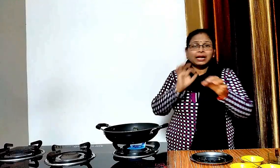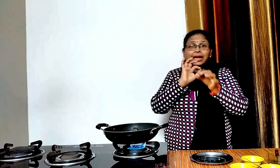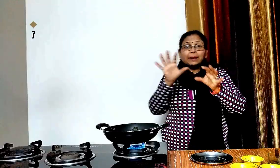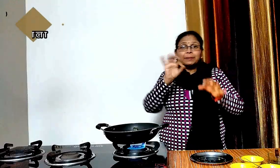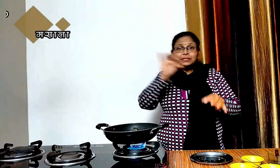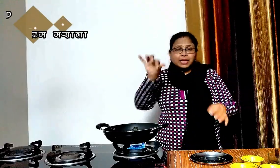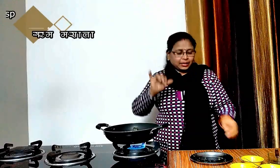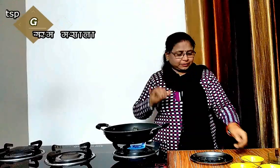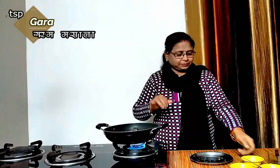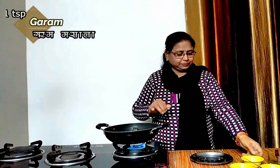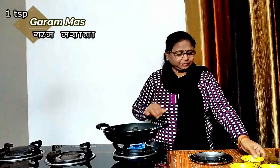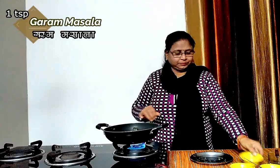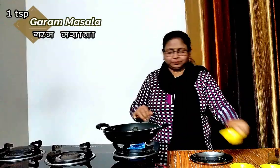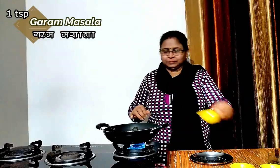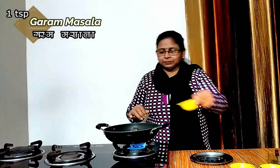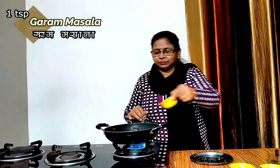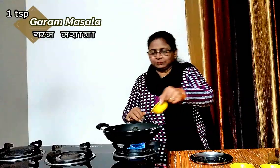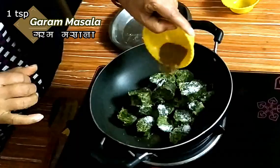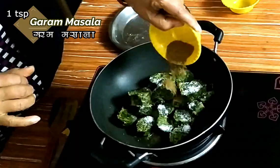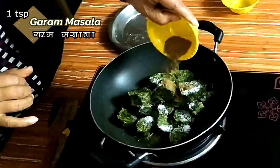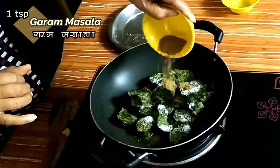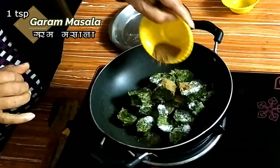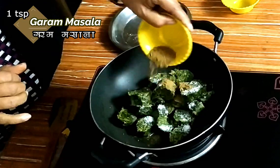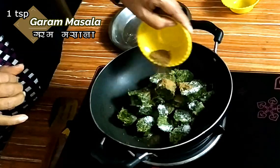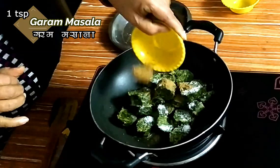एक चमच गरा मसाला डाल कर सभी को मिला लेंगे